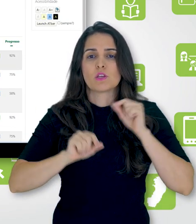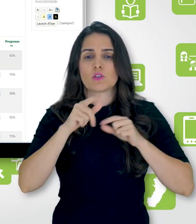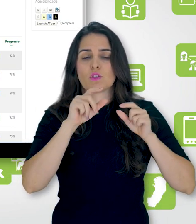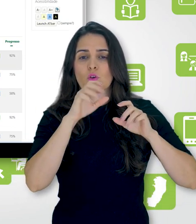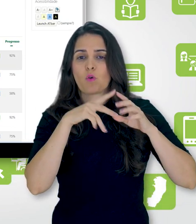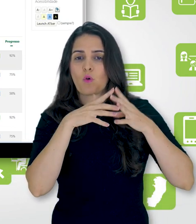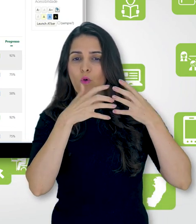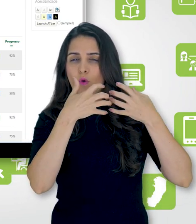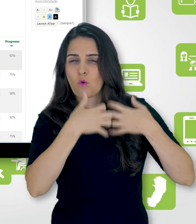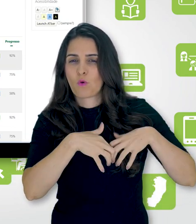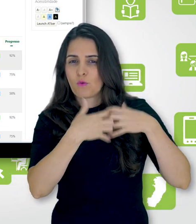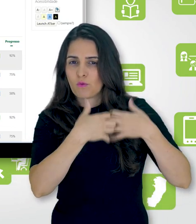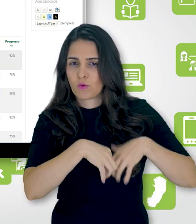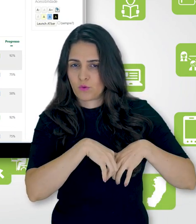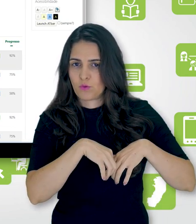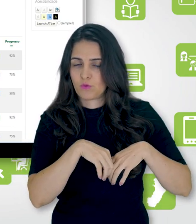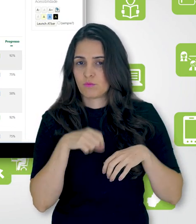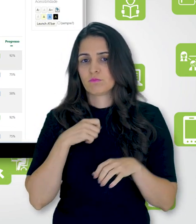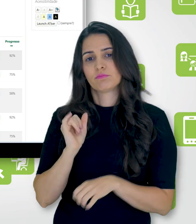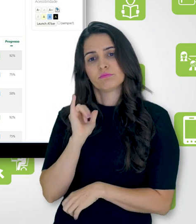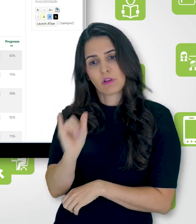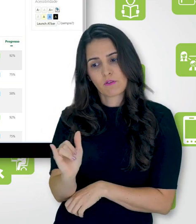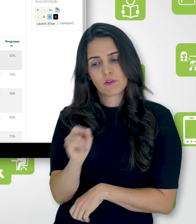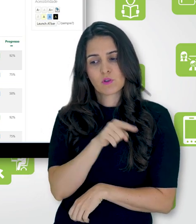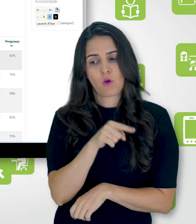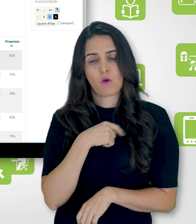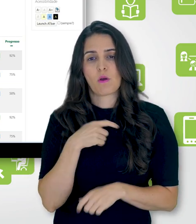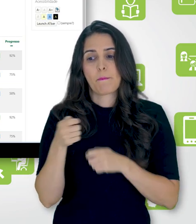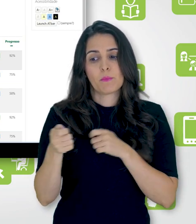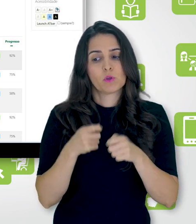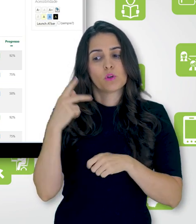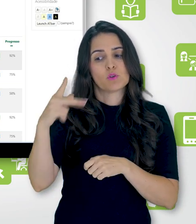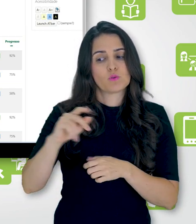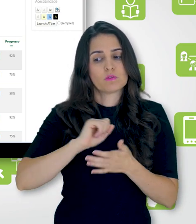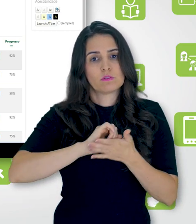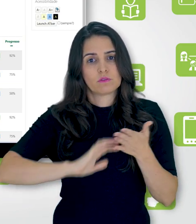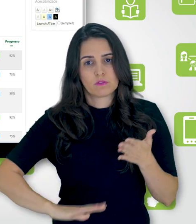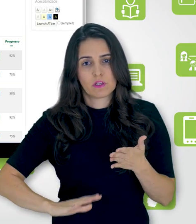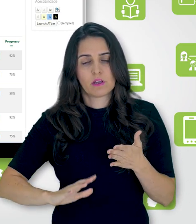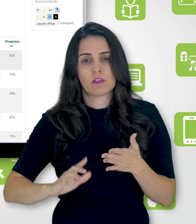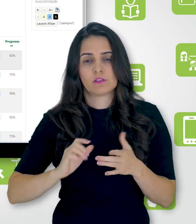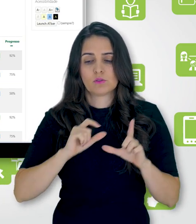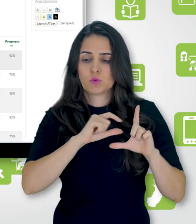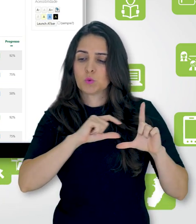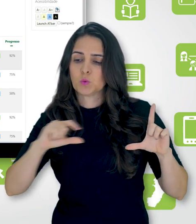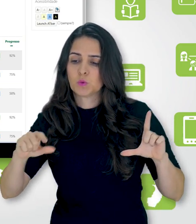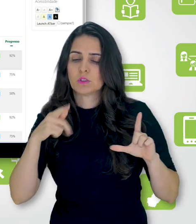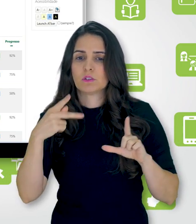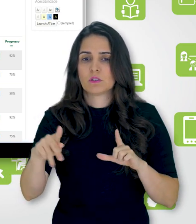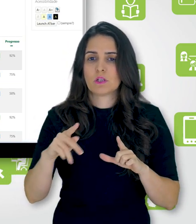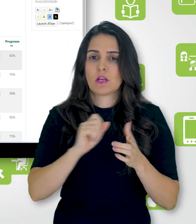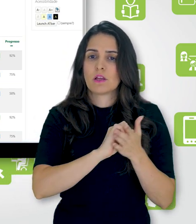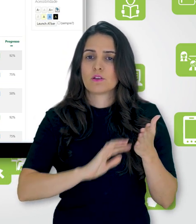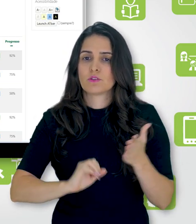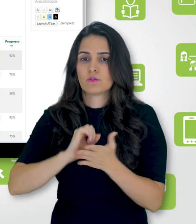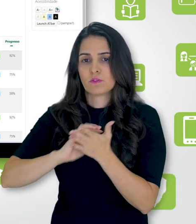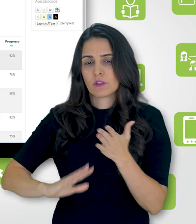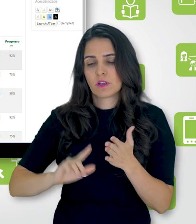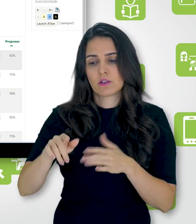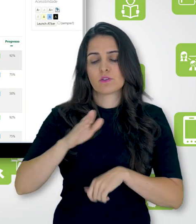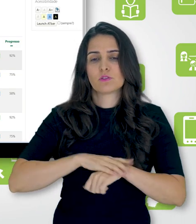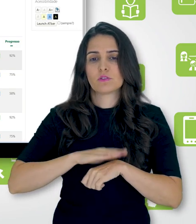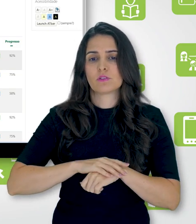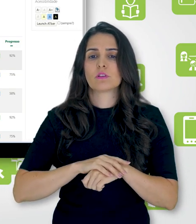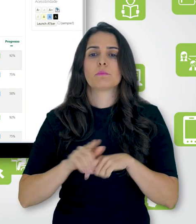Então, dizer para o seu aluno, a barra de progresso monitora as atividades, ou a barra de progresso monitora todas as